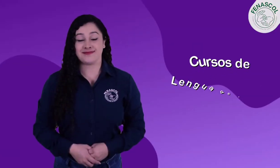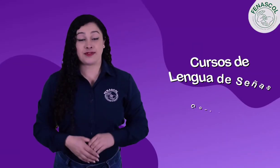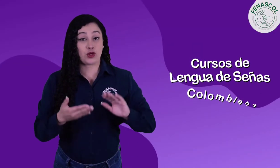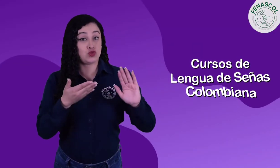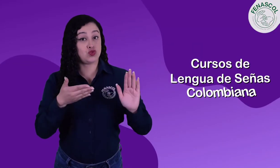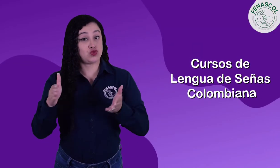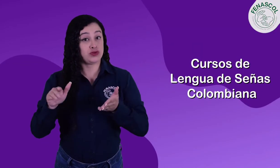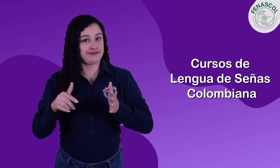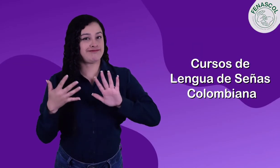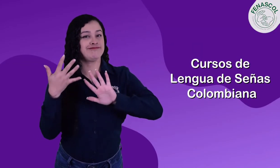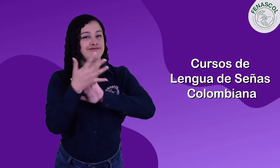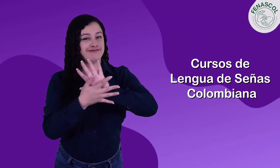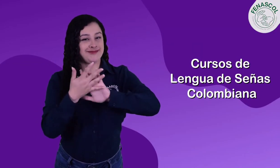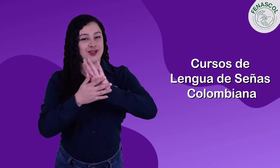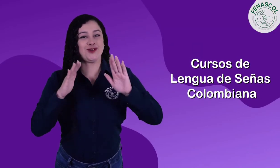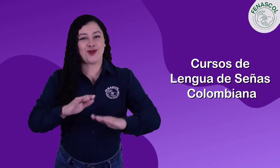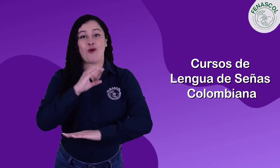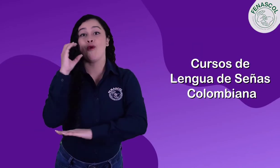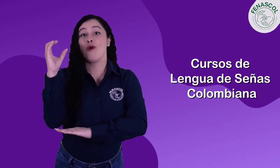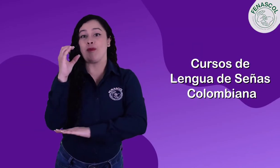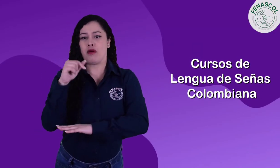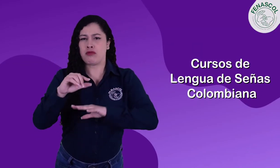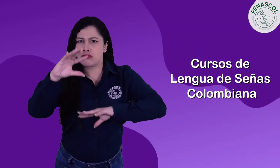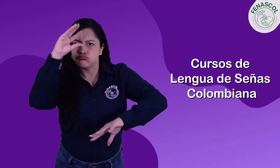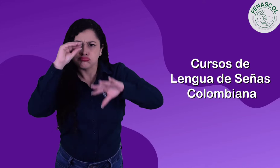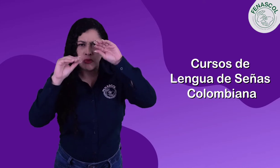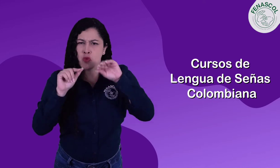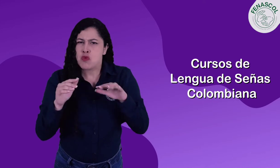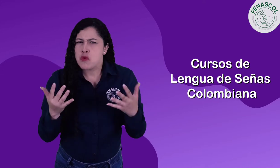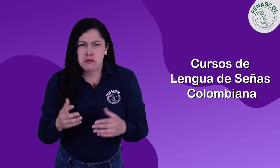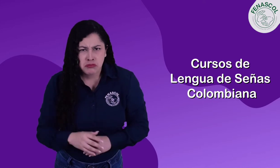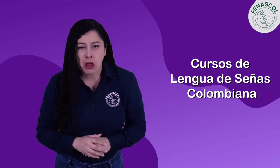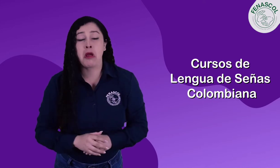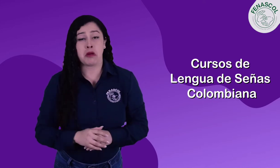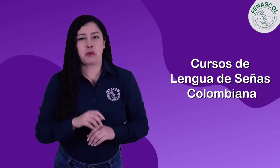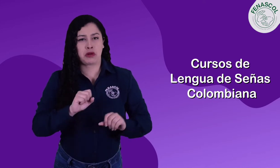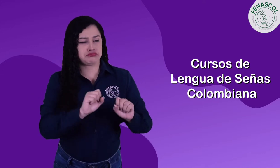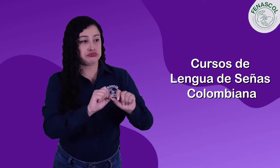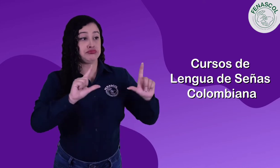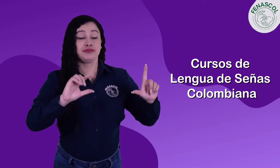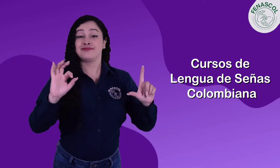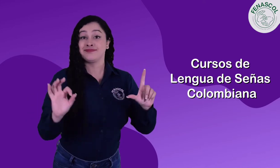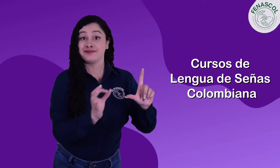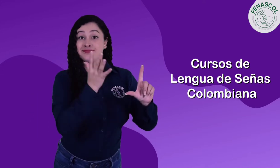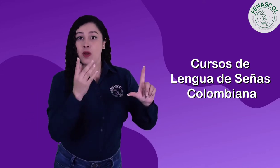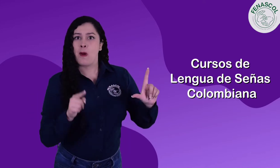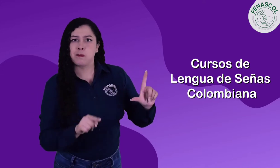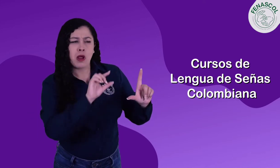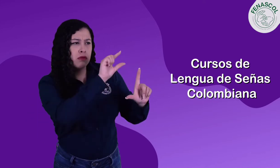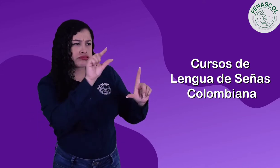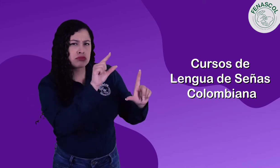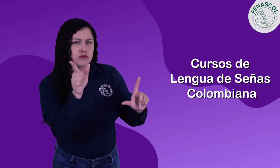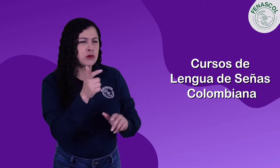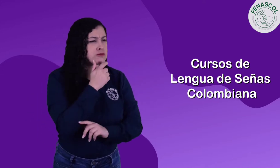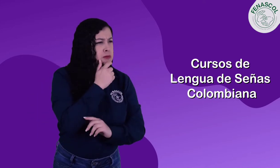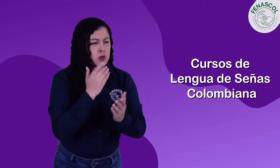En los cursos de lengua de señas colombiana, contamos con la modalidad de aprendizaje virtual, donde el estudio independiente de cada